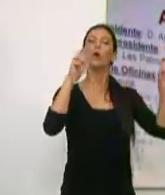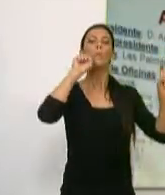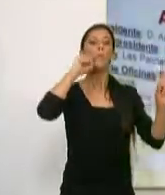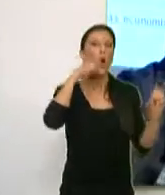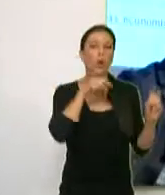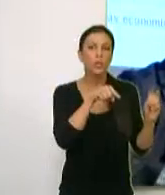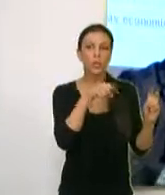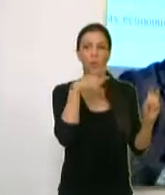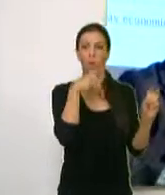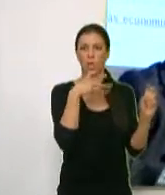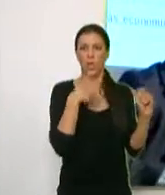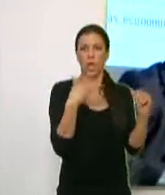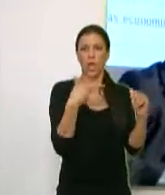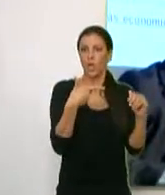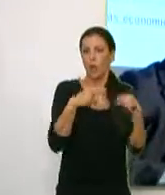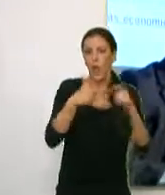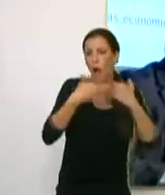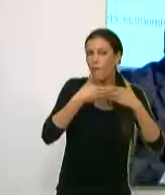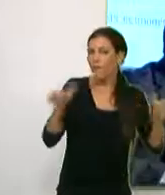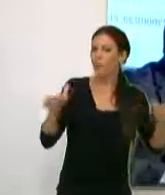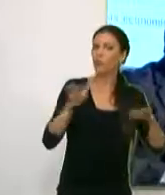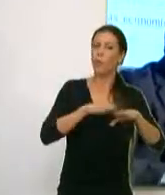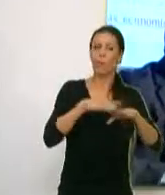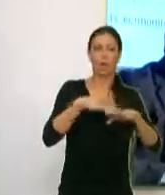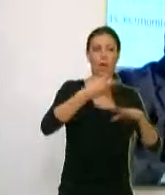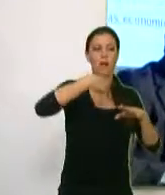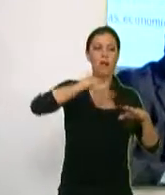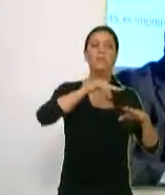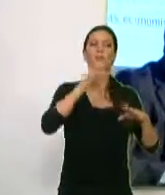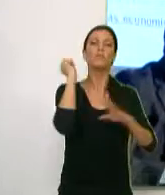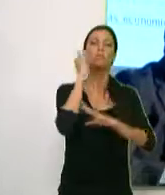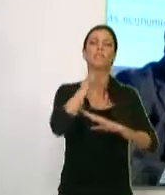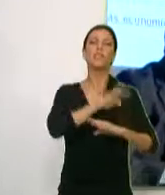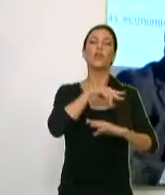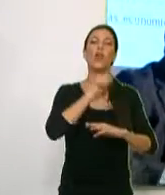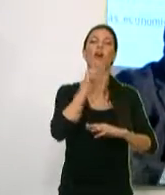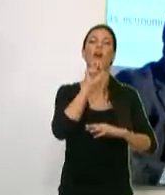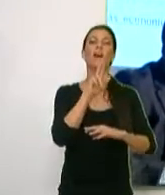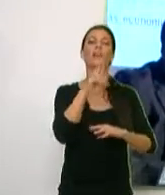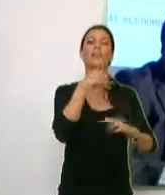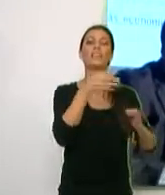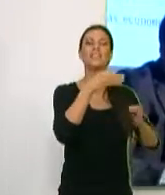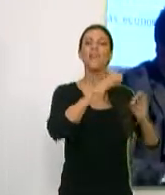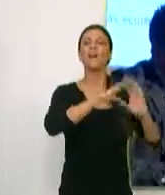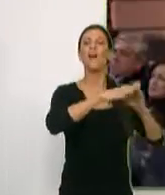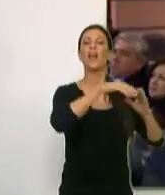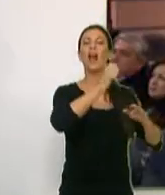genérico Motril, una puerta abierta al mar a cargo de Rubén Navas de la Naviera Armas. El